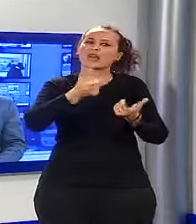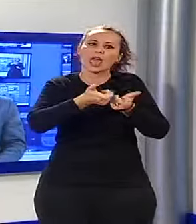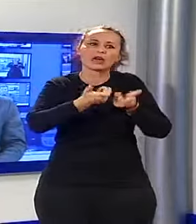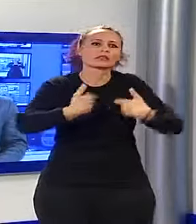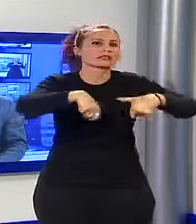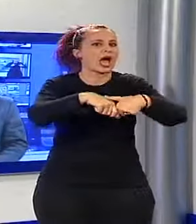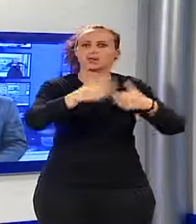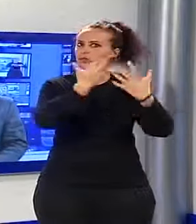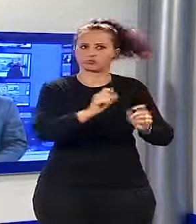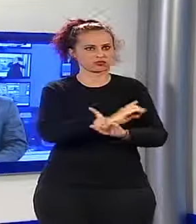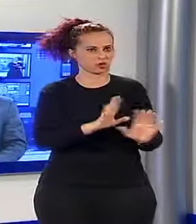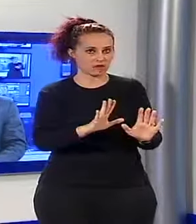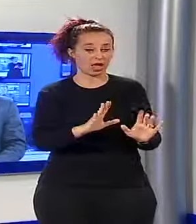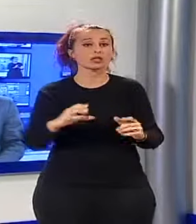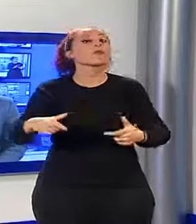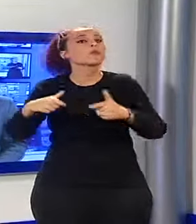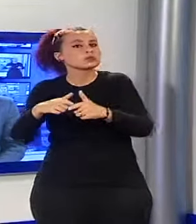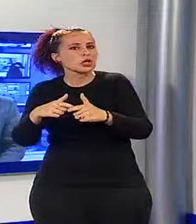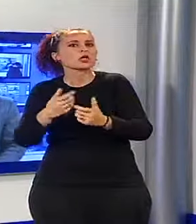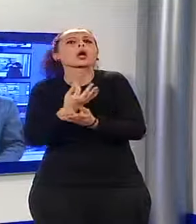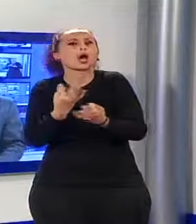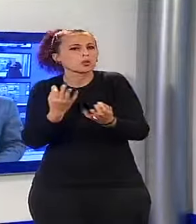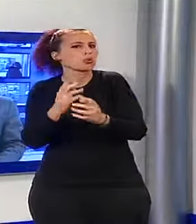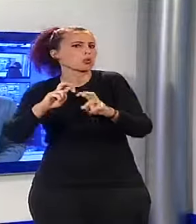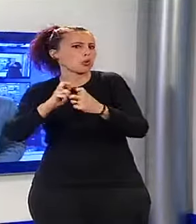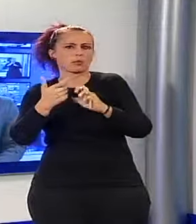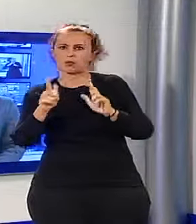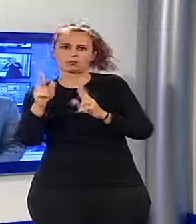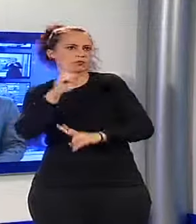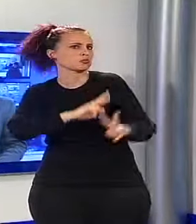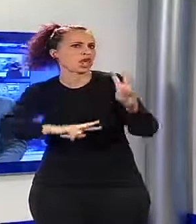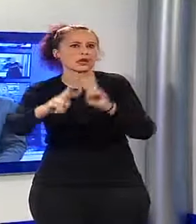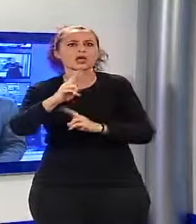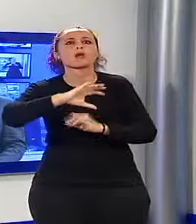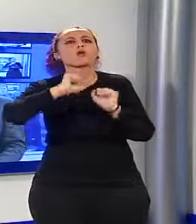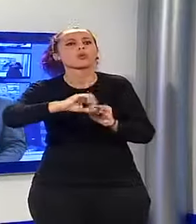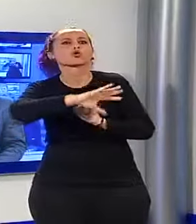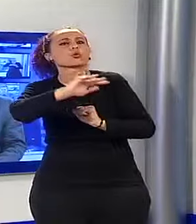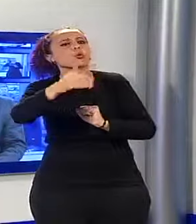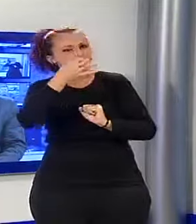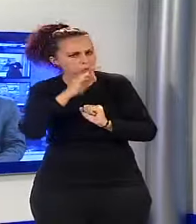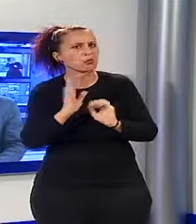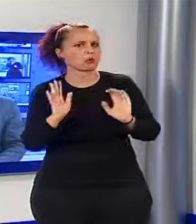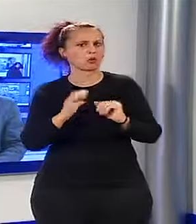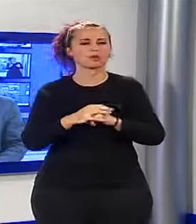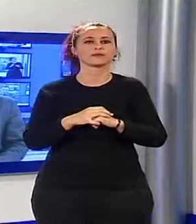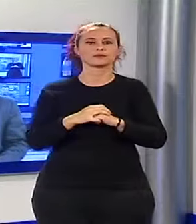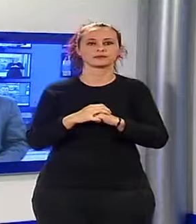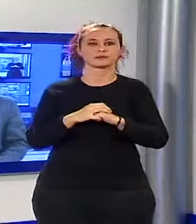sindaco, si legge in una nota del comune, ha dato piena disponibilità al confronto e alla condivisione della scelta.